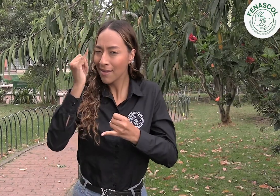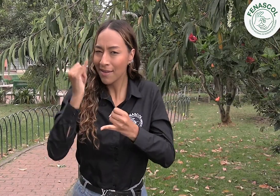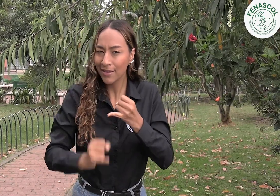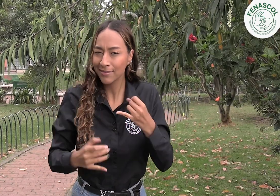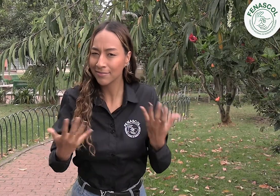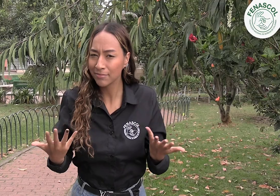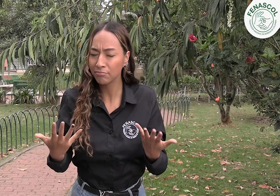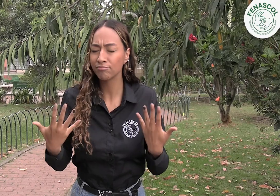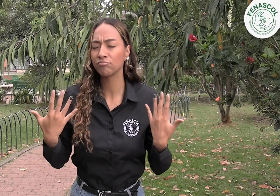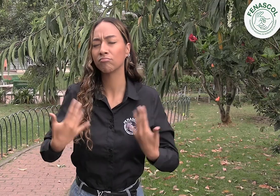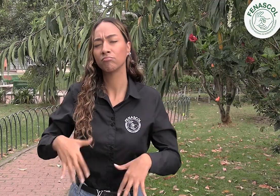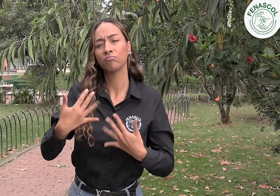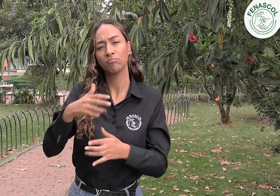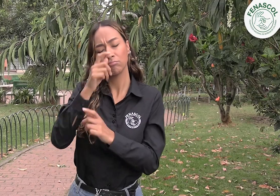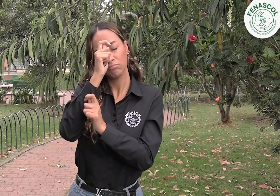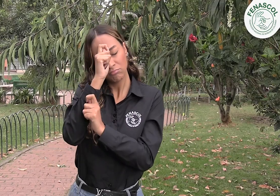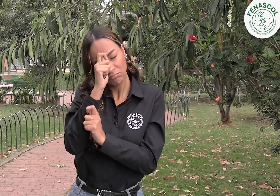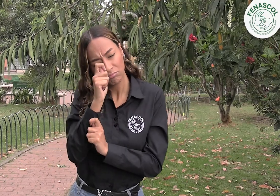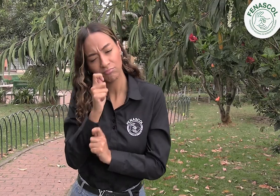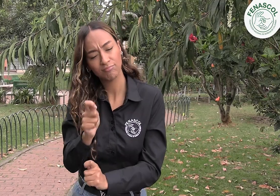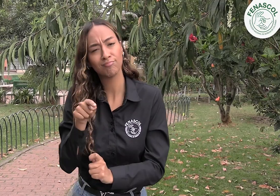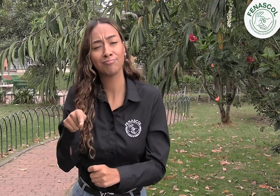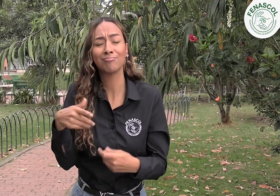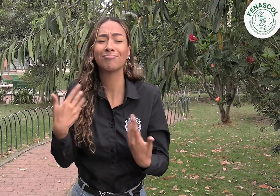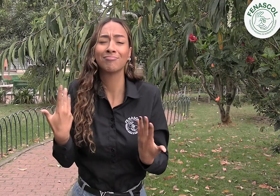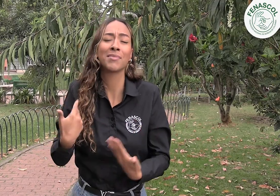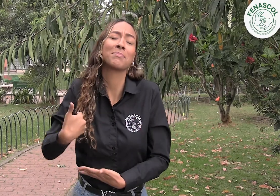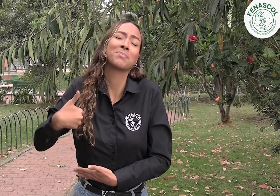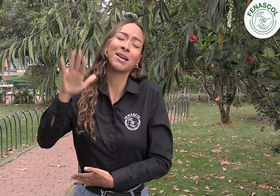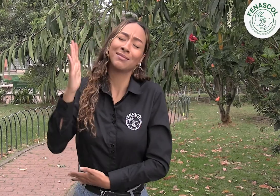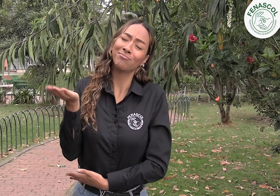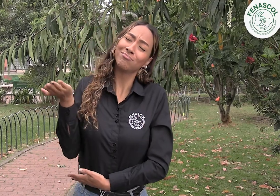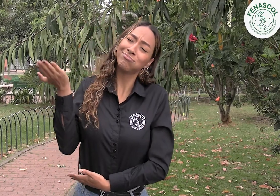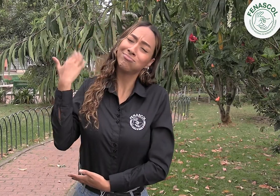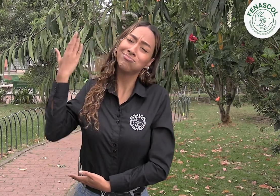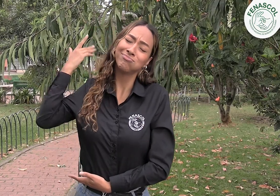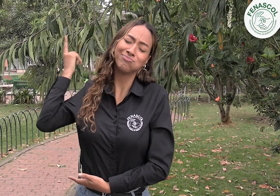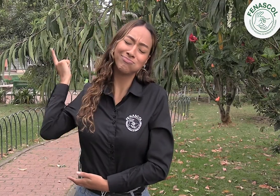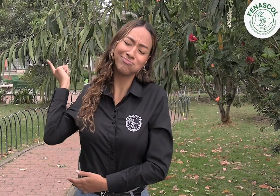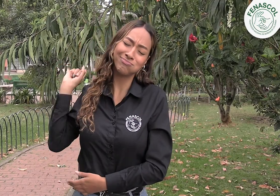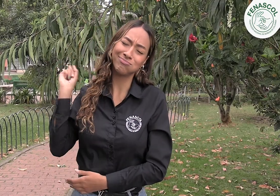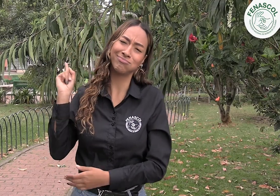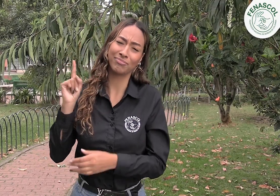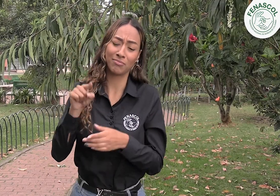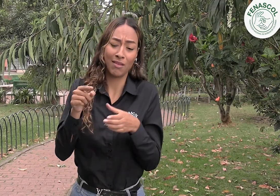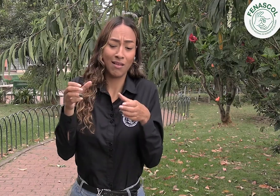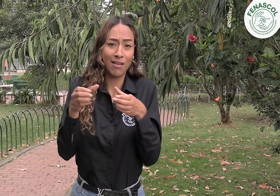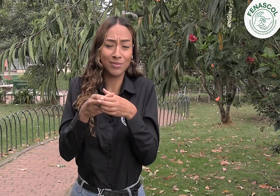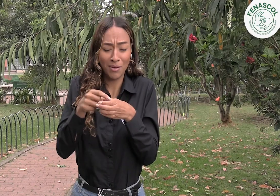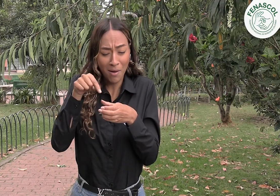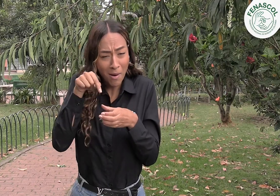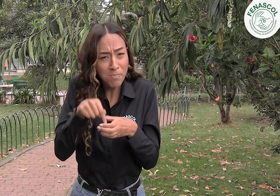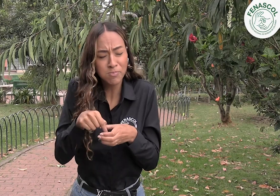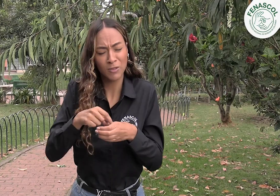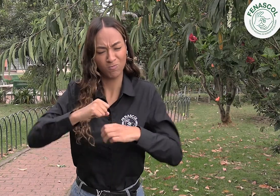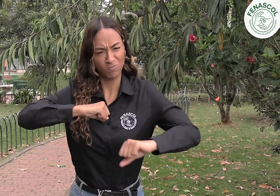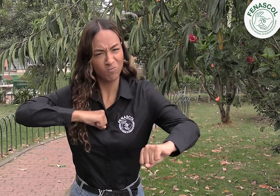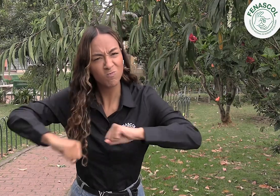a la que nos quitamos el sombrero, por su larga trayectoria liderando y apoyando procesos en las asociaciones.